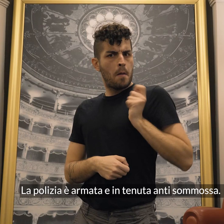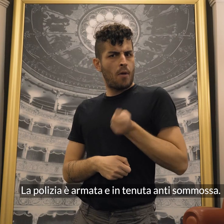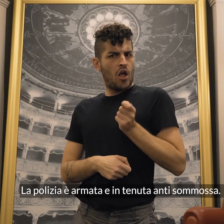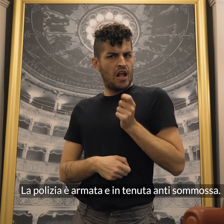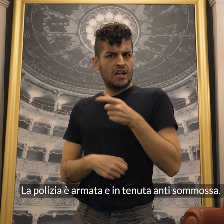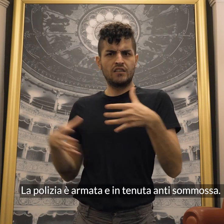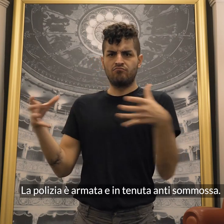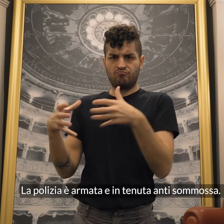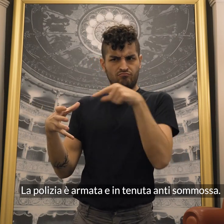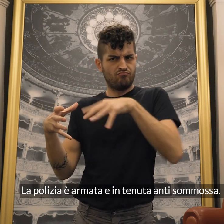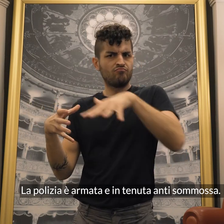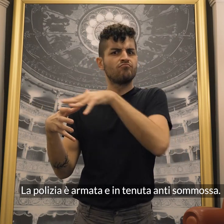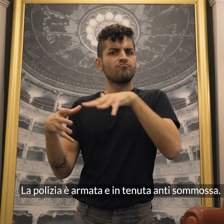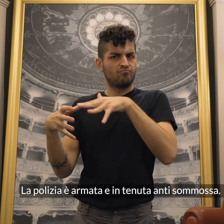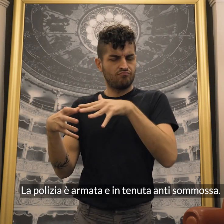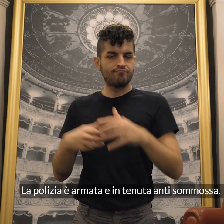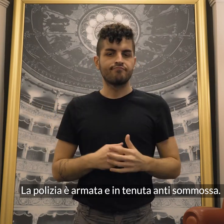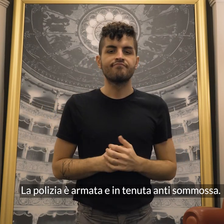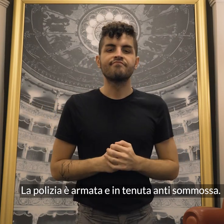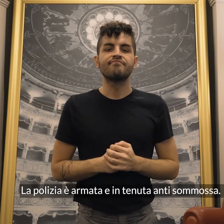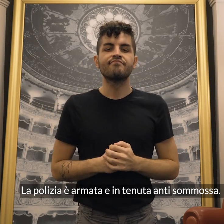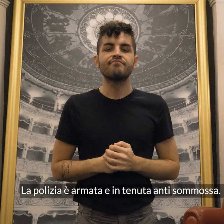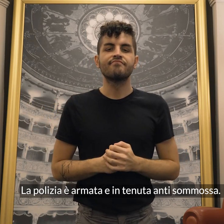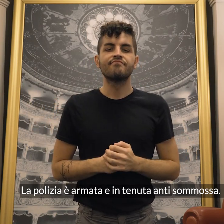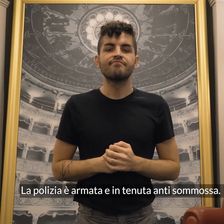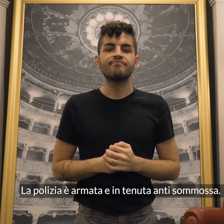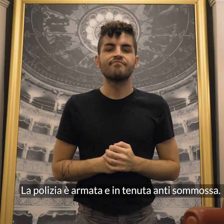La polizia è armata e in tenuta antisommossa.